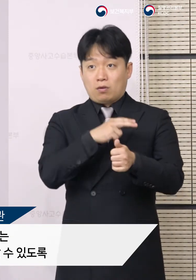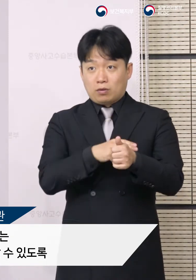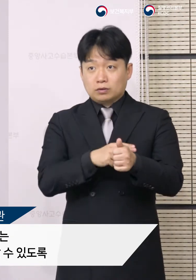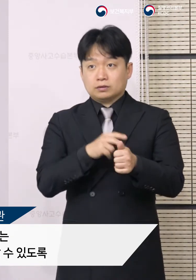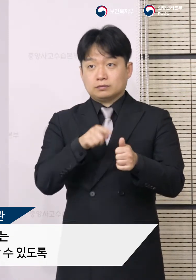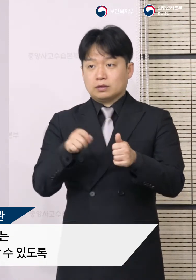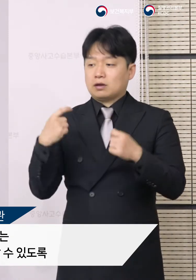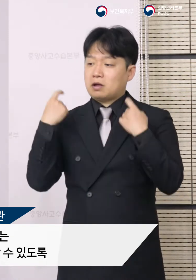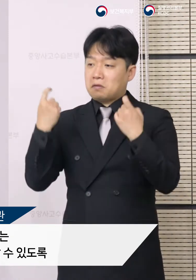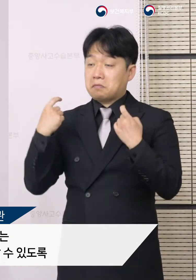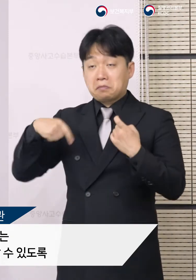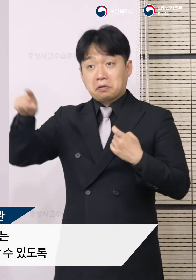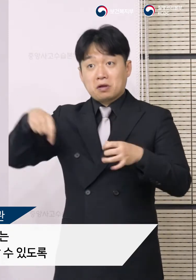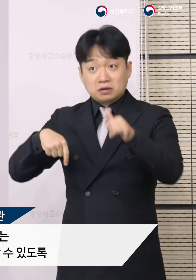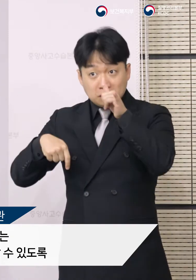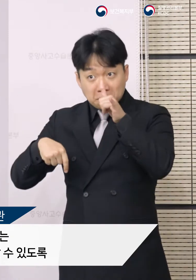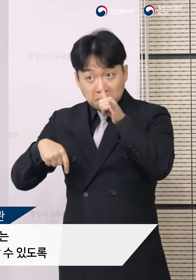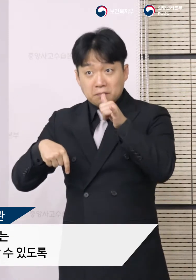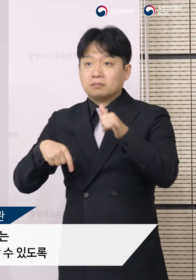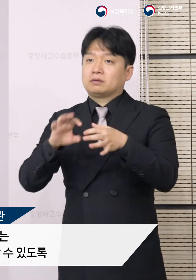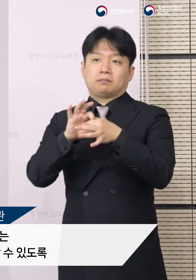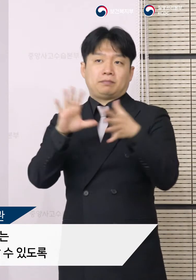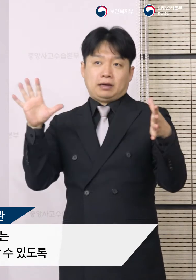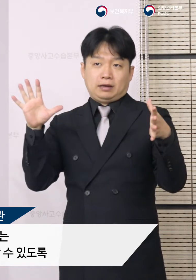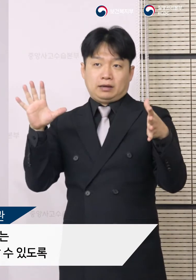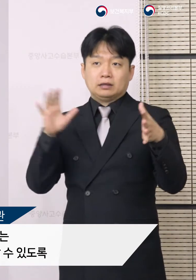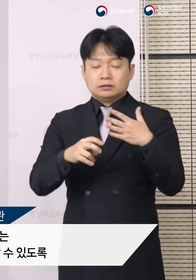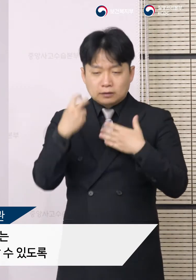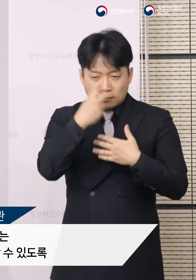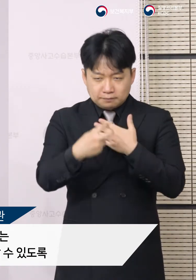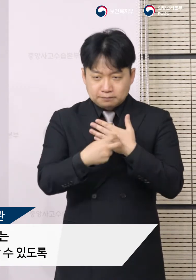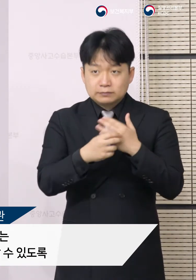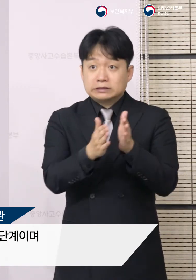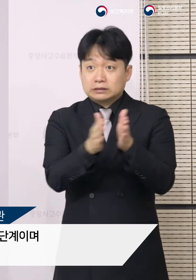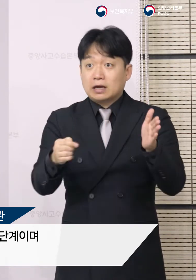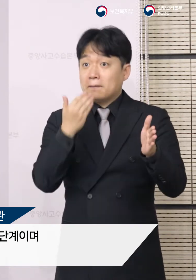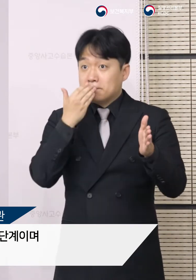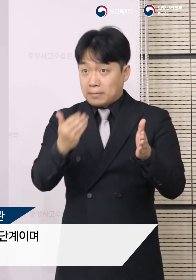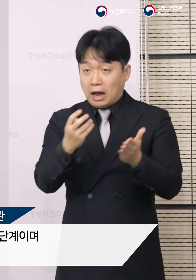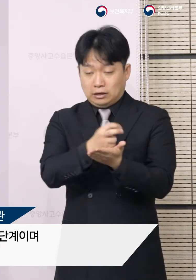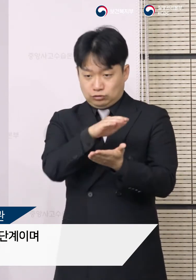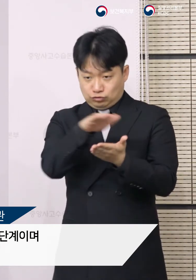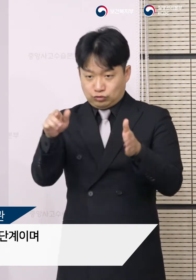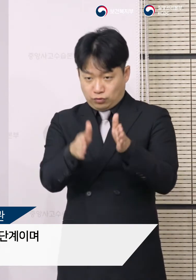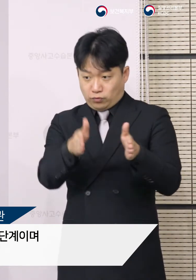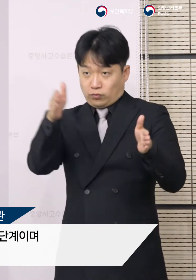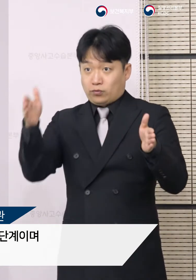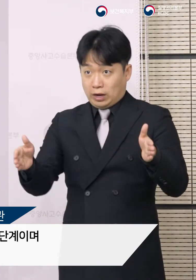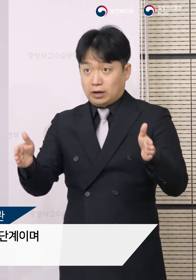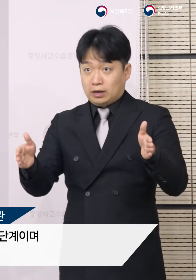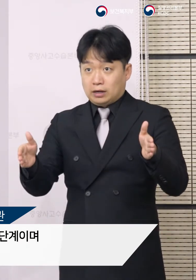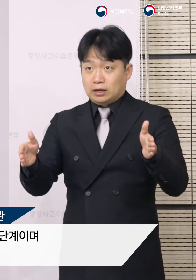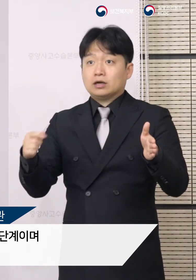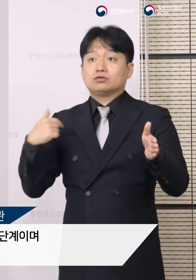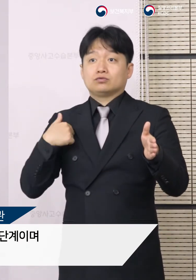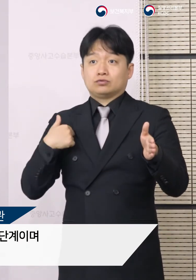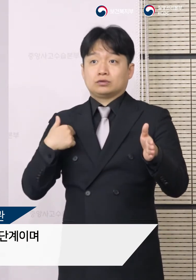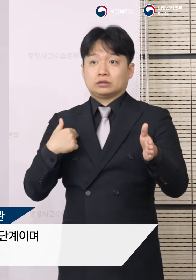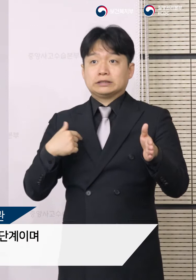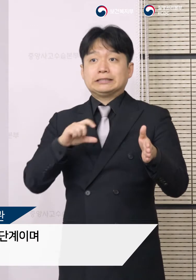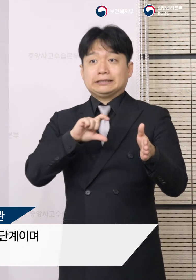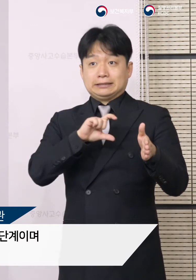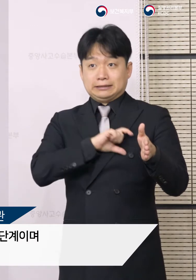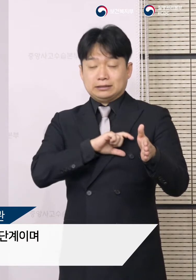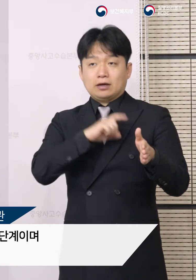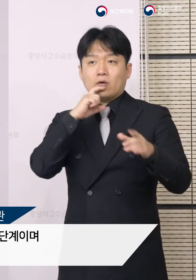해외여행역과 무관하게 진단검사를 실시할 수 있도록 검사 기준 확대를 위한 사례정의 개편